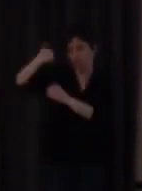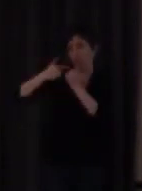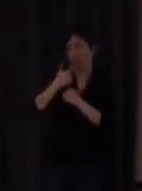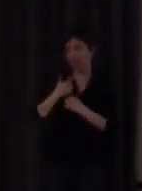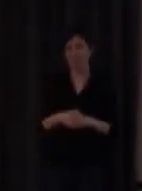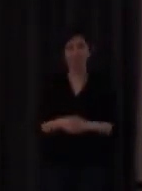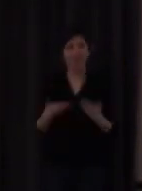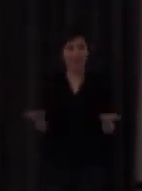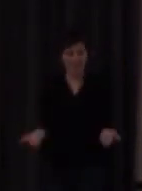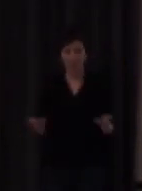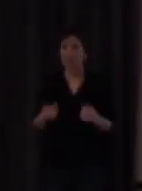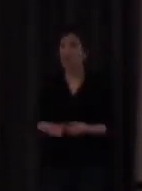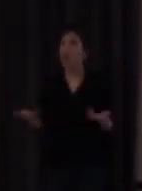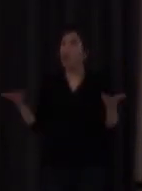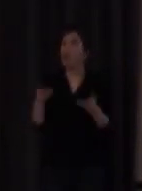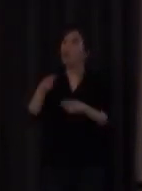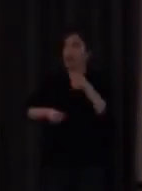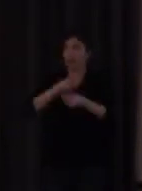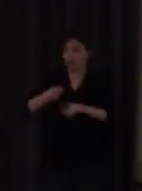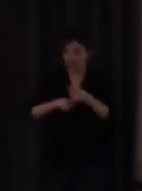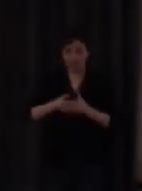entonces ¿cómo vamos a poder hacer esto?